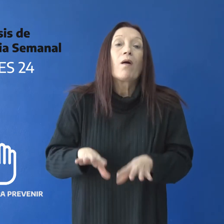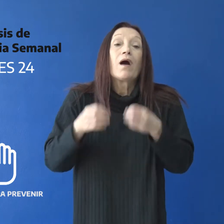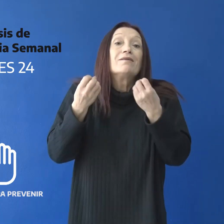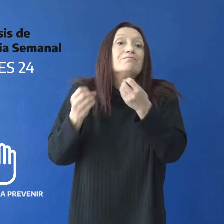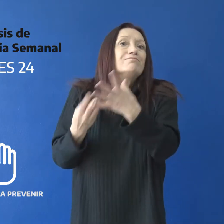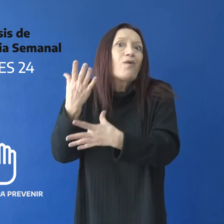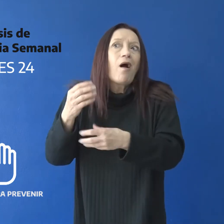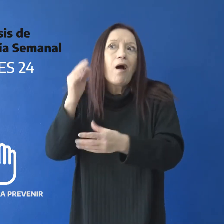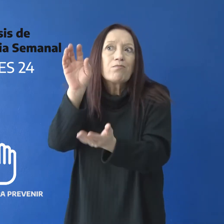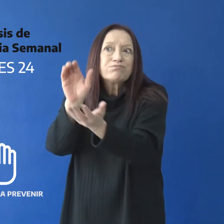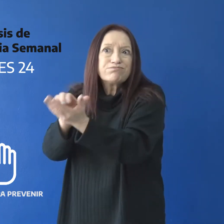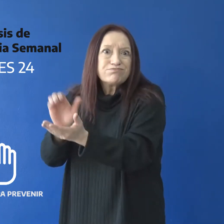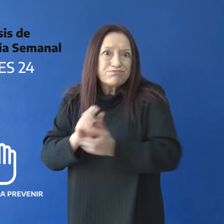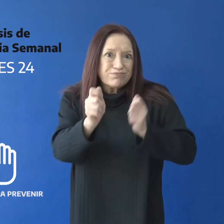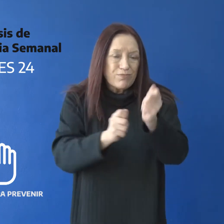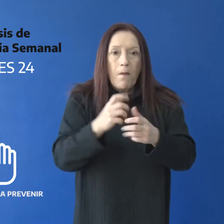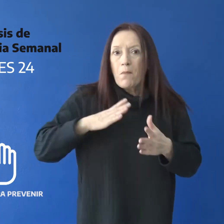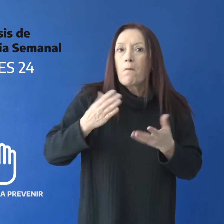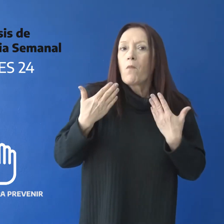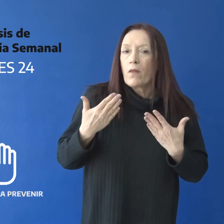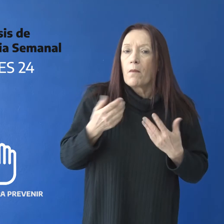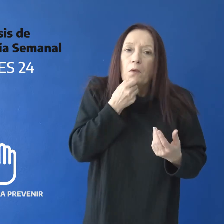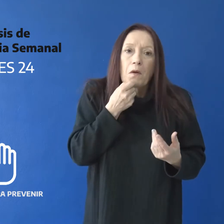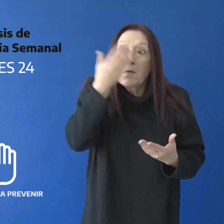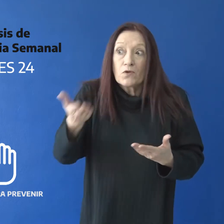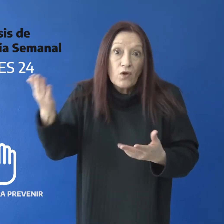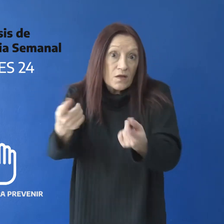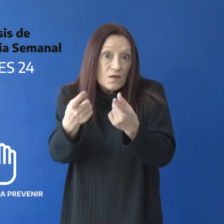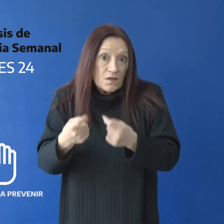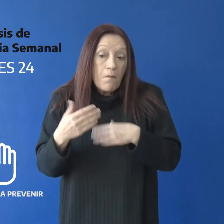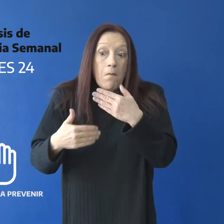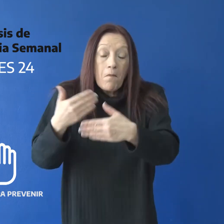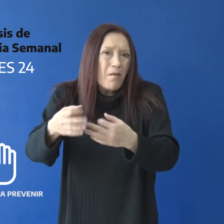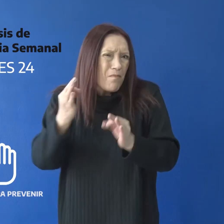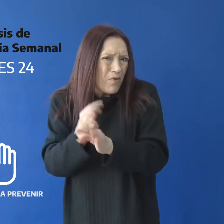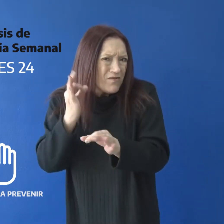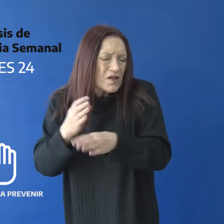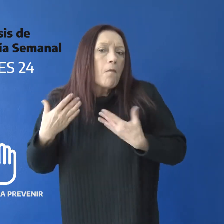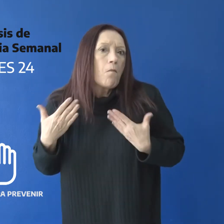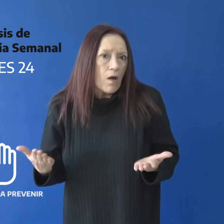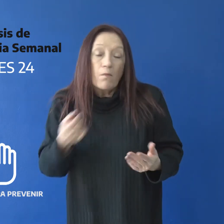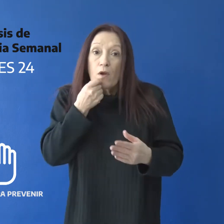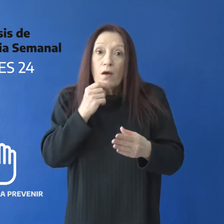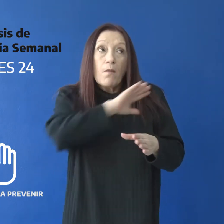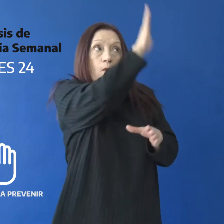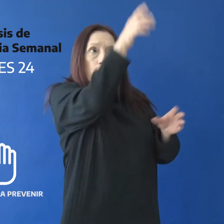La empresa necesita personal para llevar a cabo este servicio dentro del sector de yacimiento mineros,